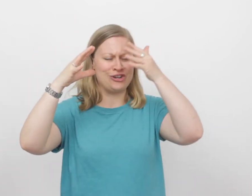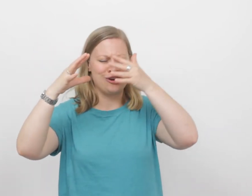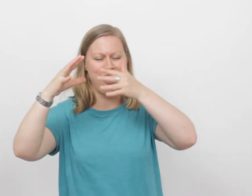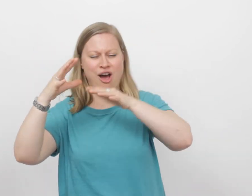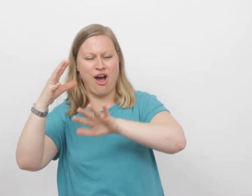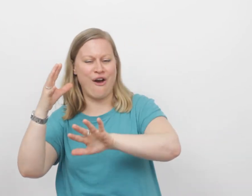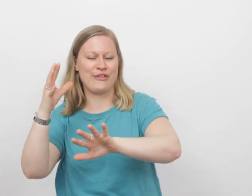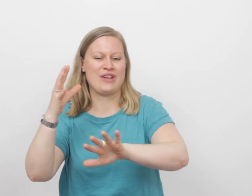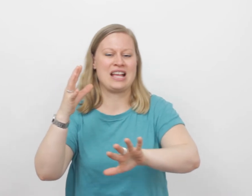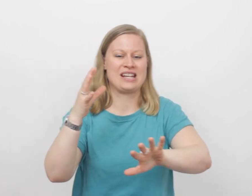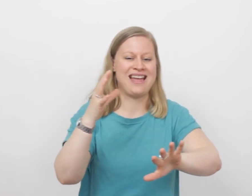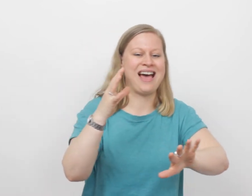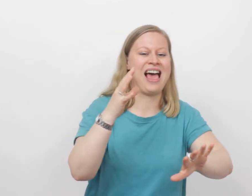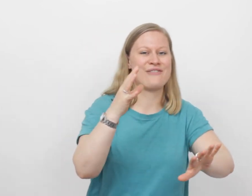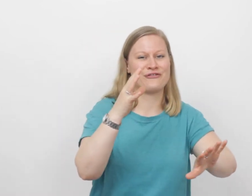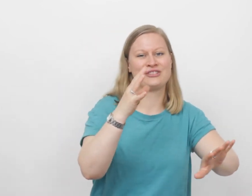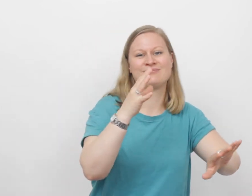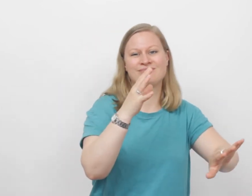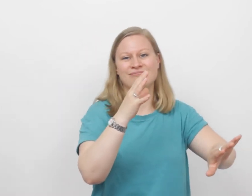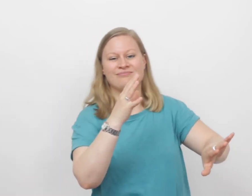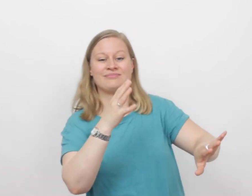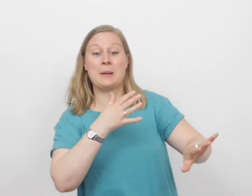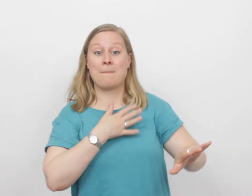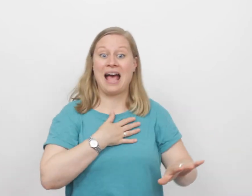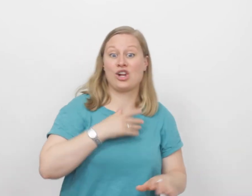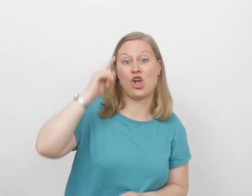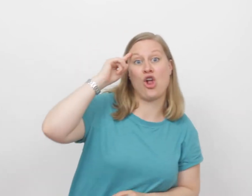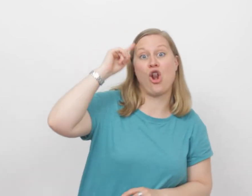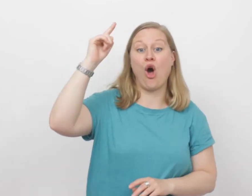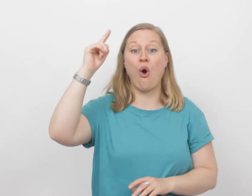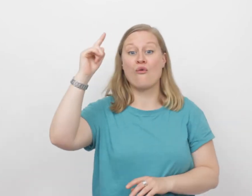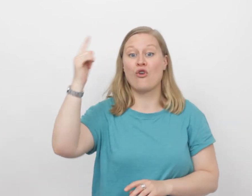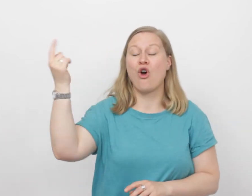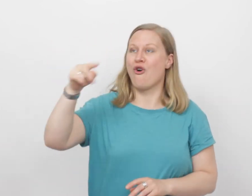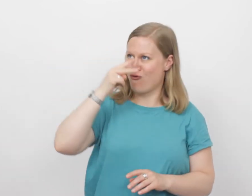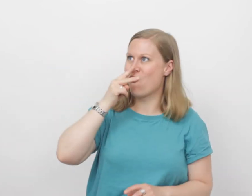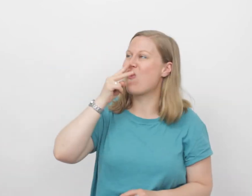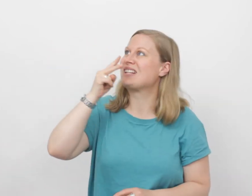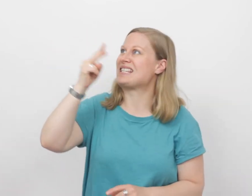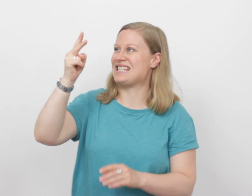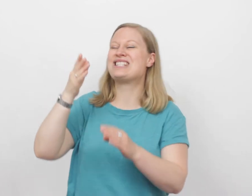nacht verdrijft Mijn geloof Wordt zien